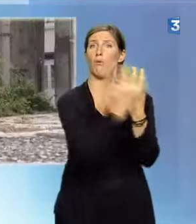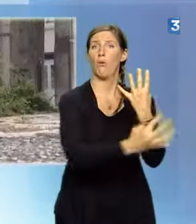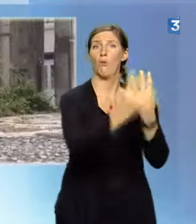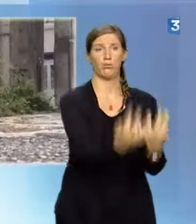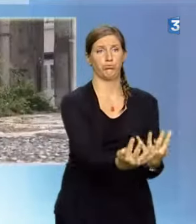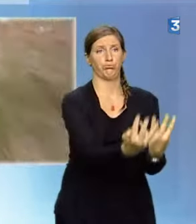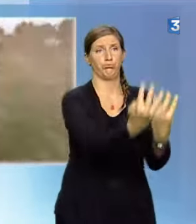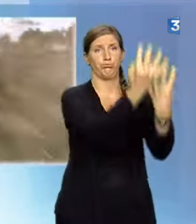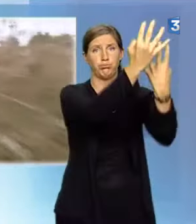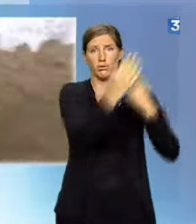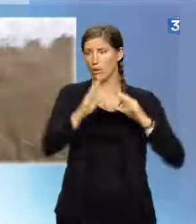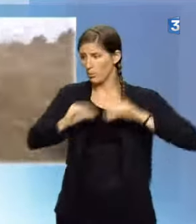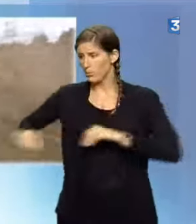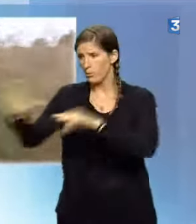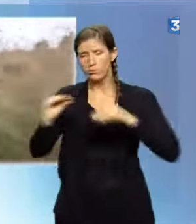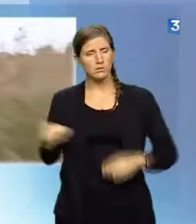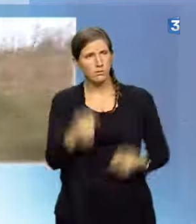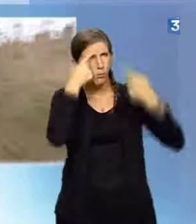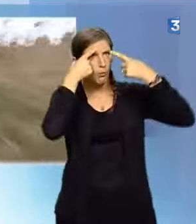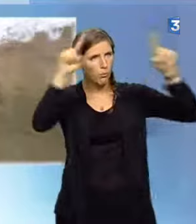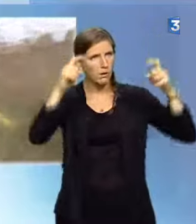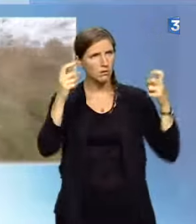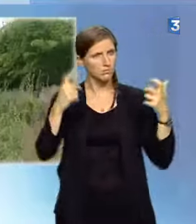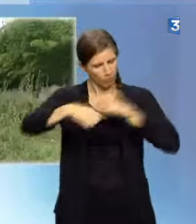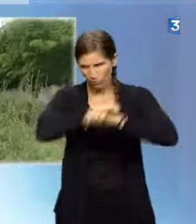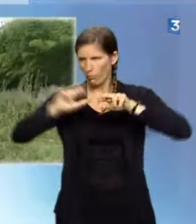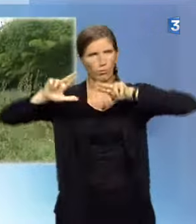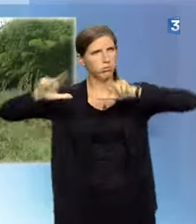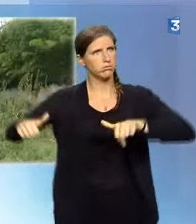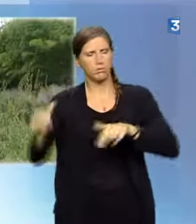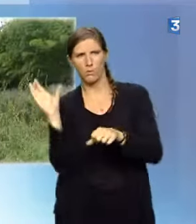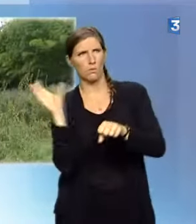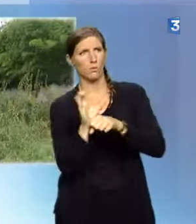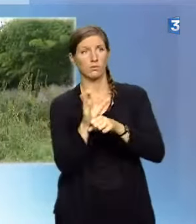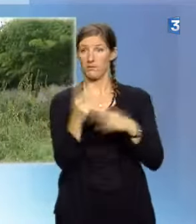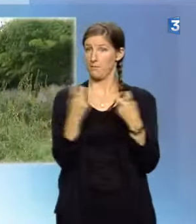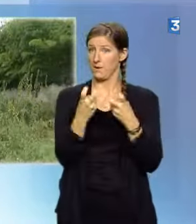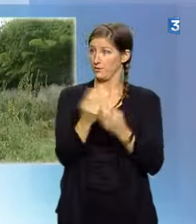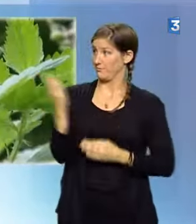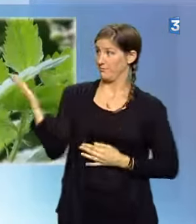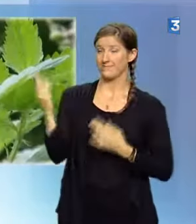pétition a même été déposée pour dénoncer cette invasion, exemple ici, dans le parc des Arènes.